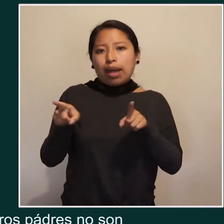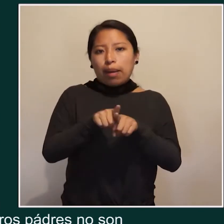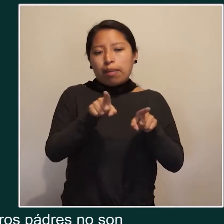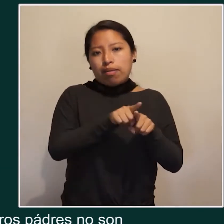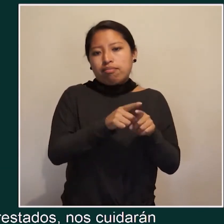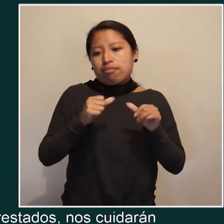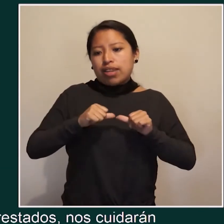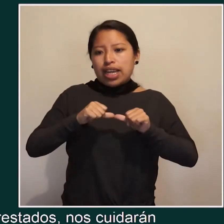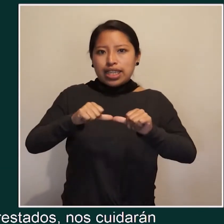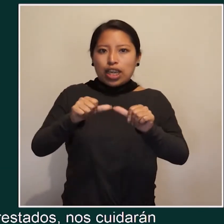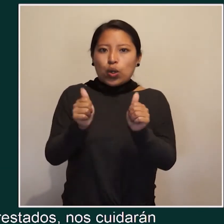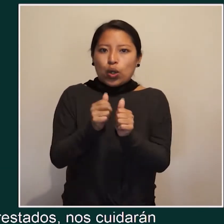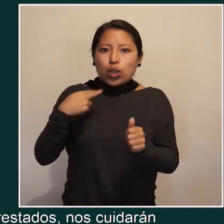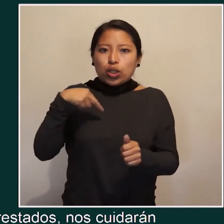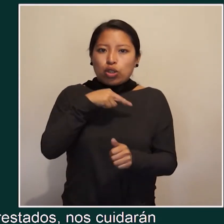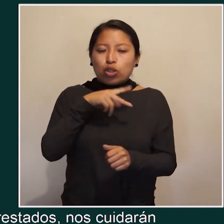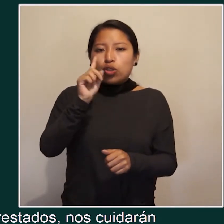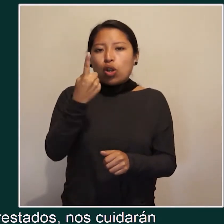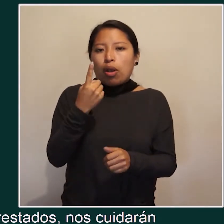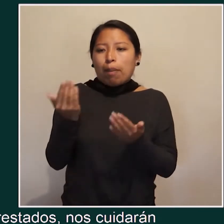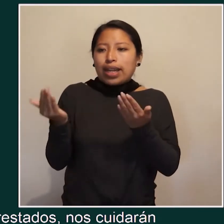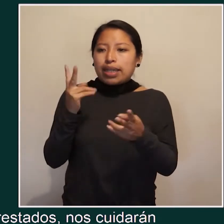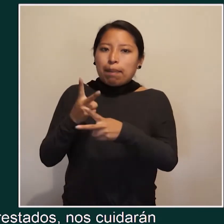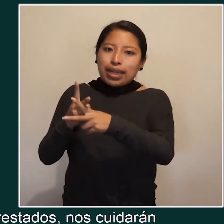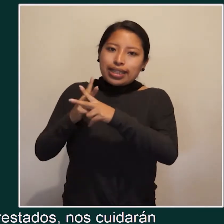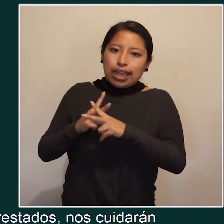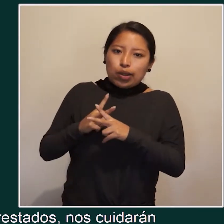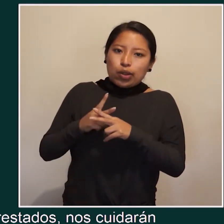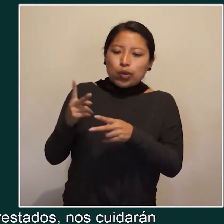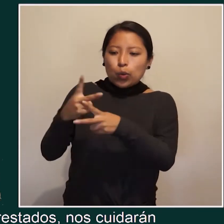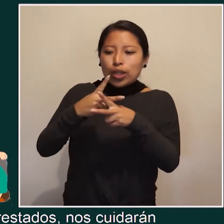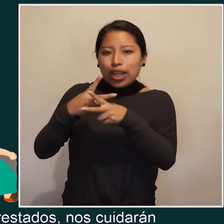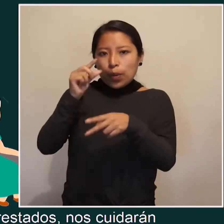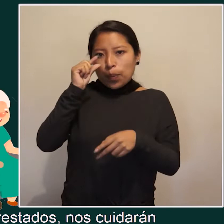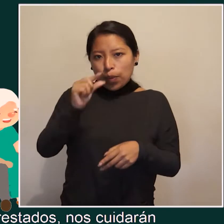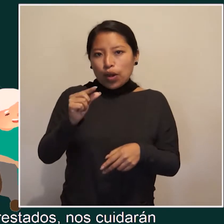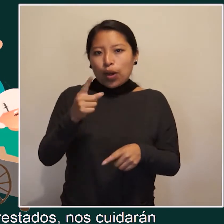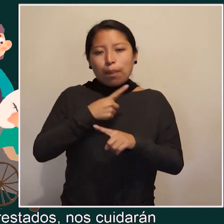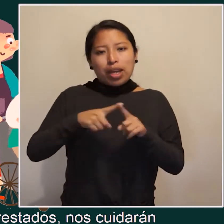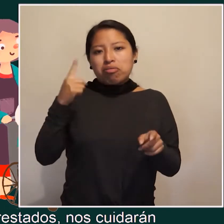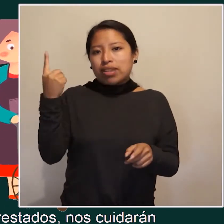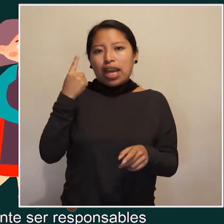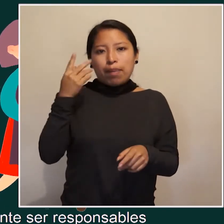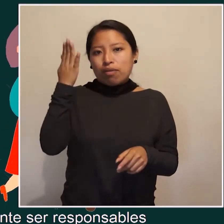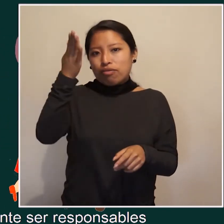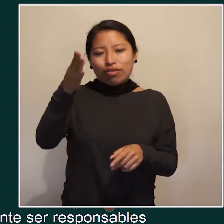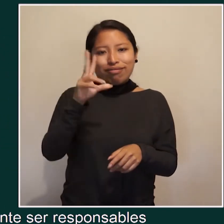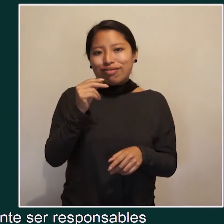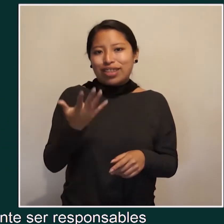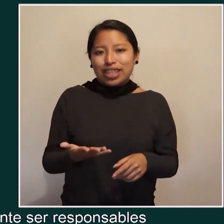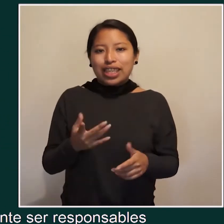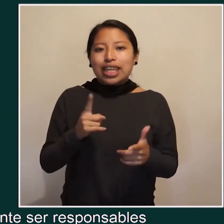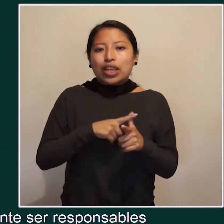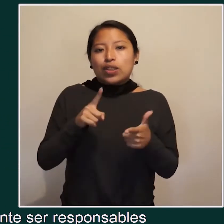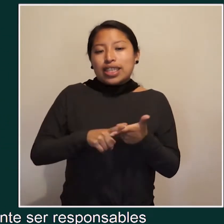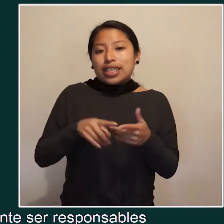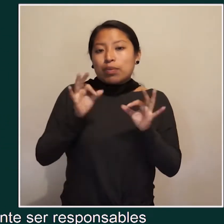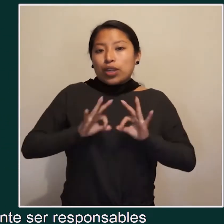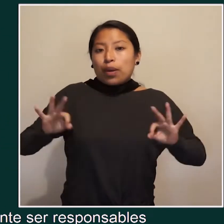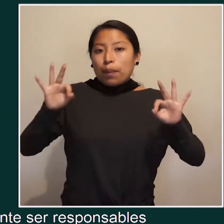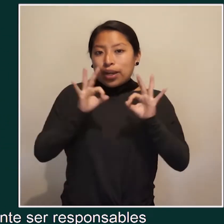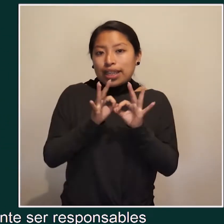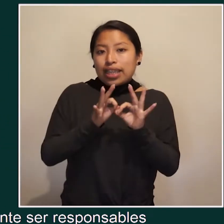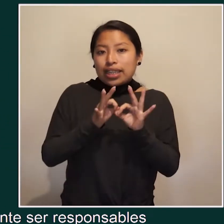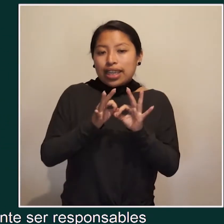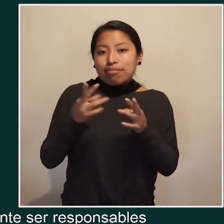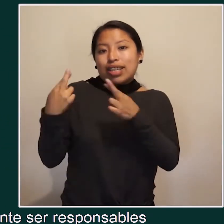regalados, simplemente están prestados, nos cuidarán un principio, pero no es para siempre, ¿no? Entonces, es realmente